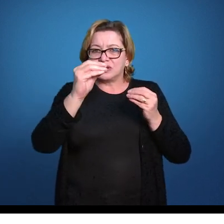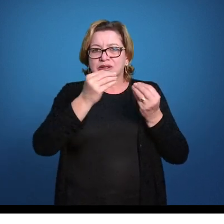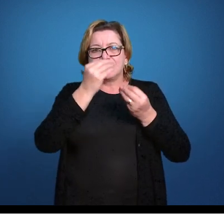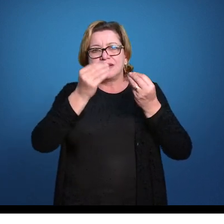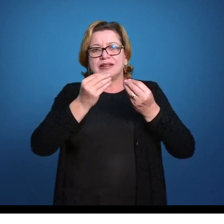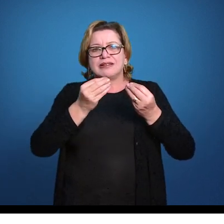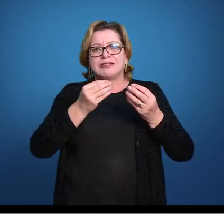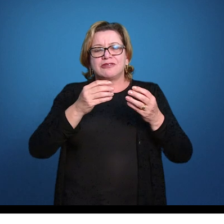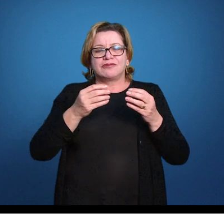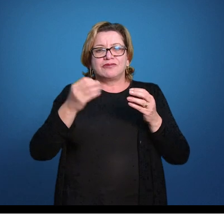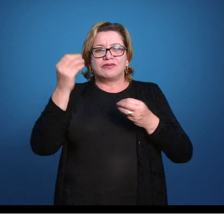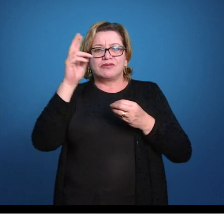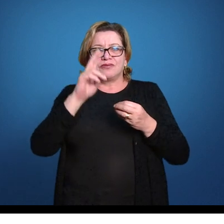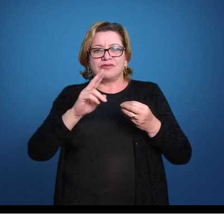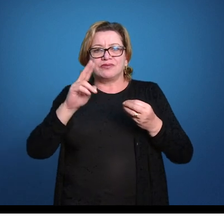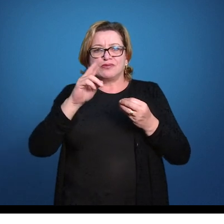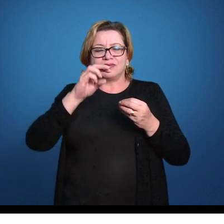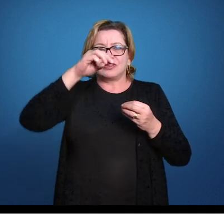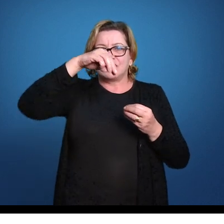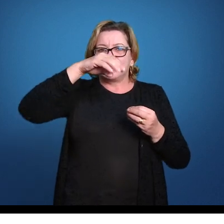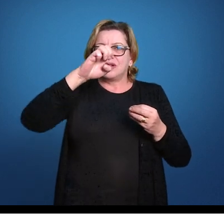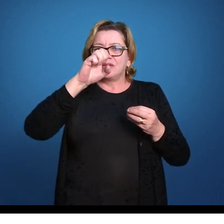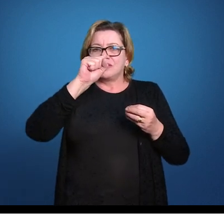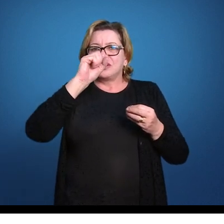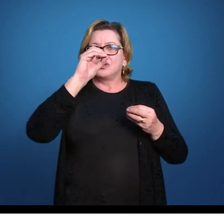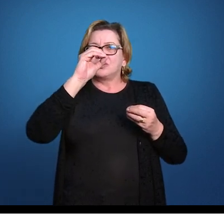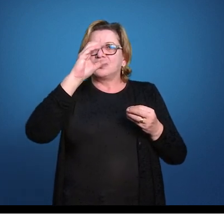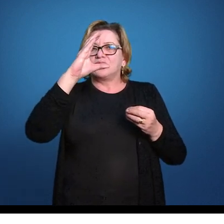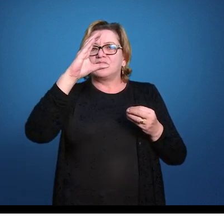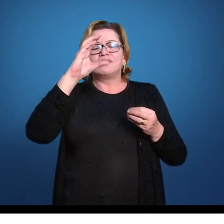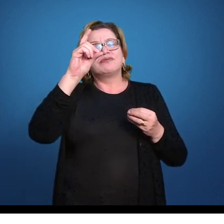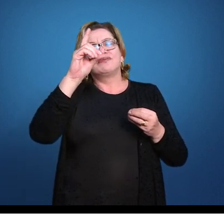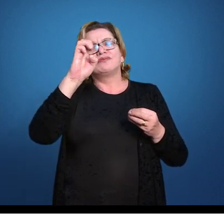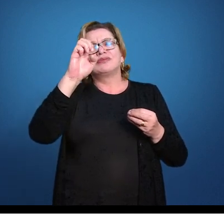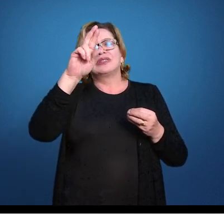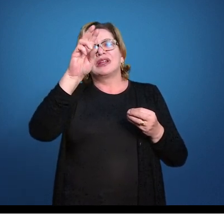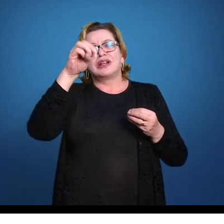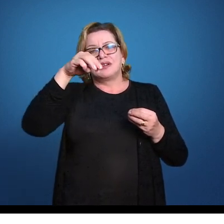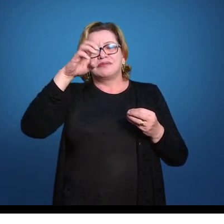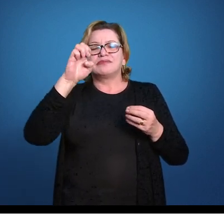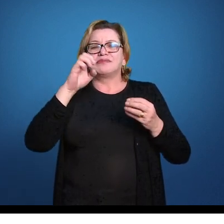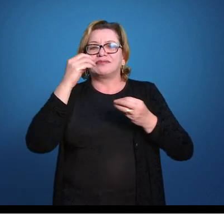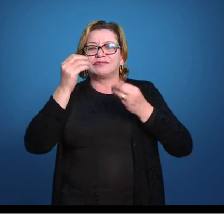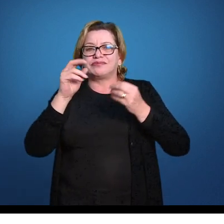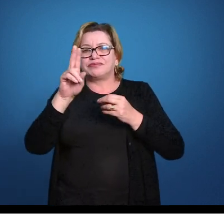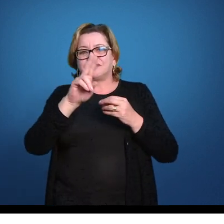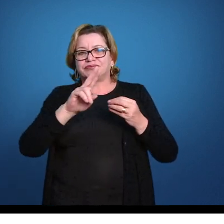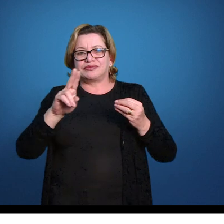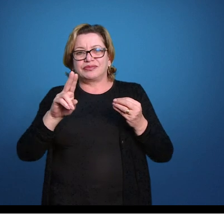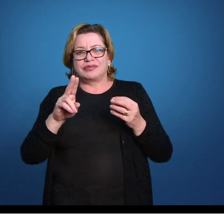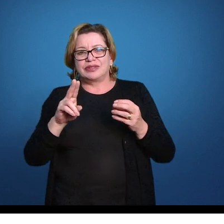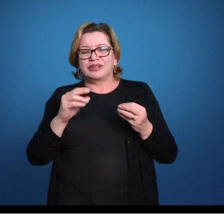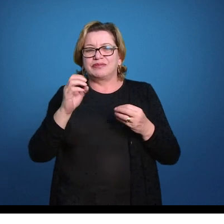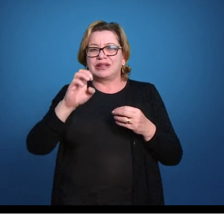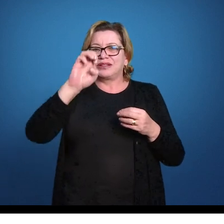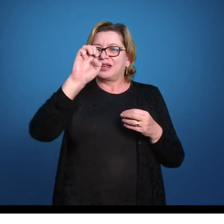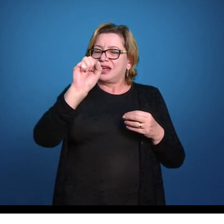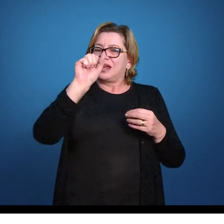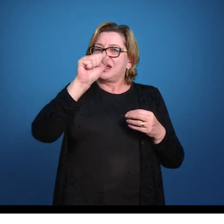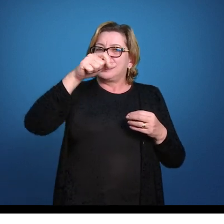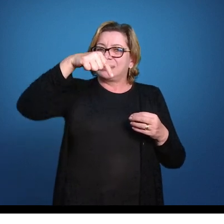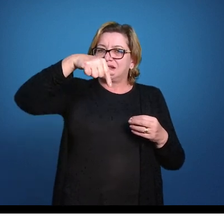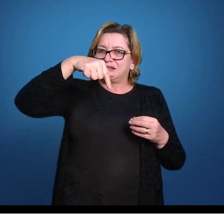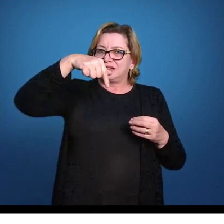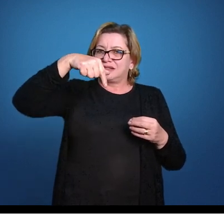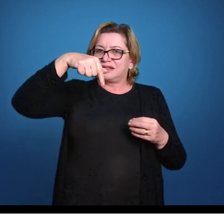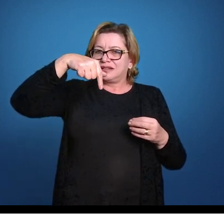endoderme formando então a mesoderme. Essa é a esquizocelia, que a gente chama então de uma mesoderme esquizocélica e